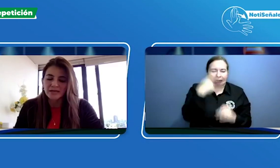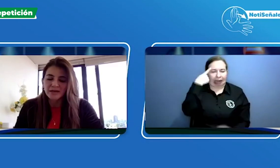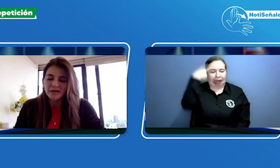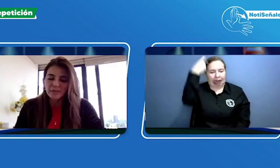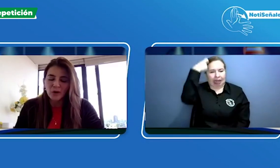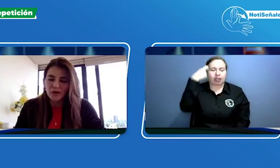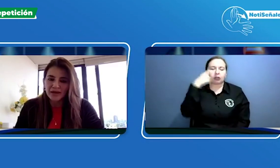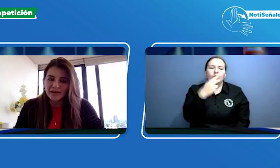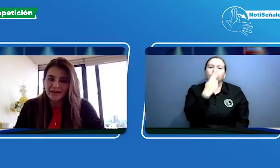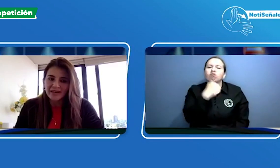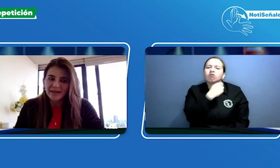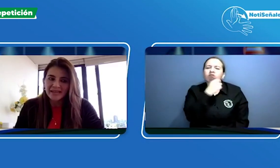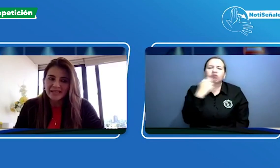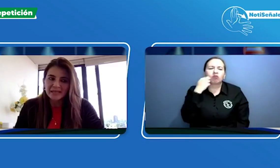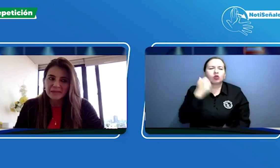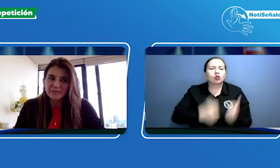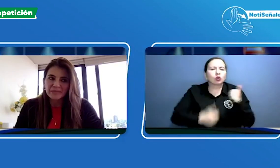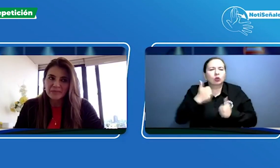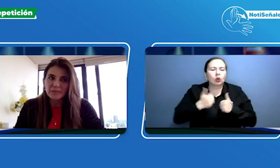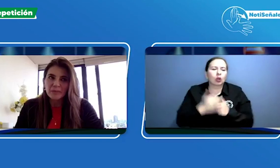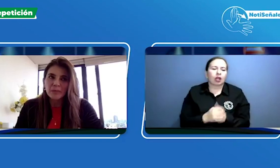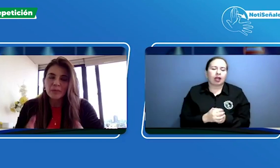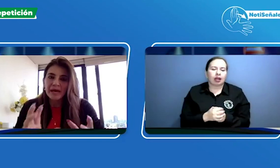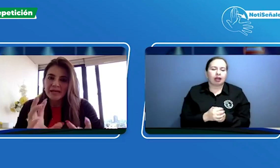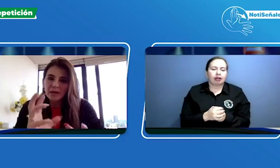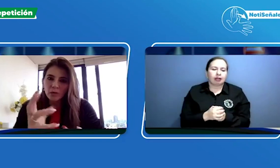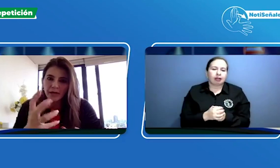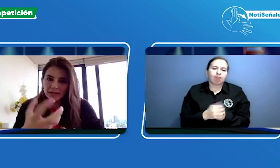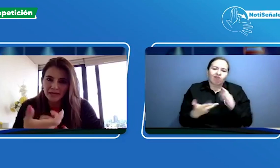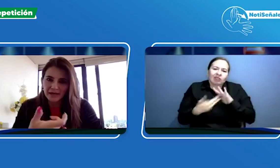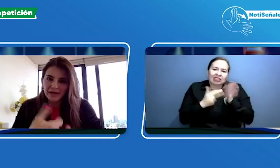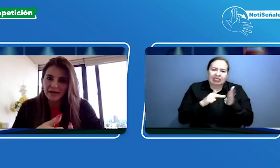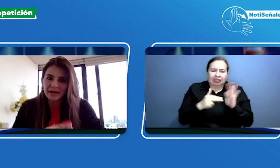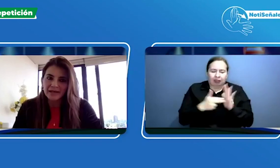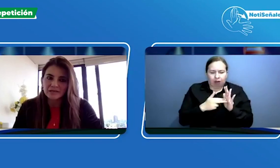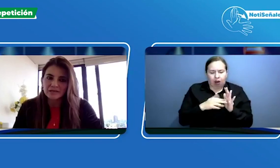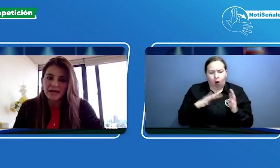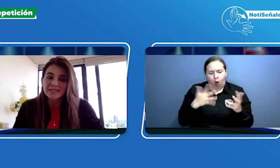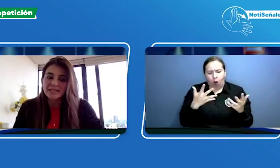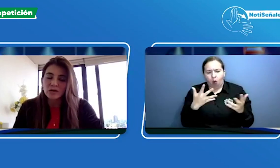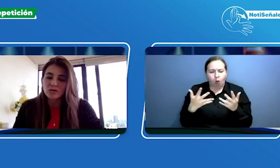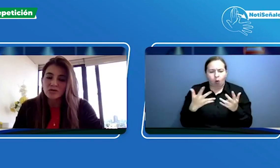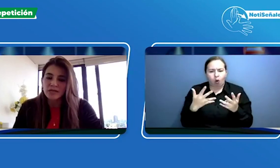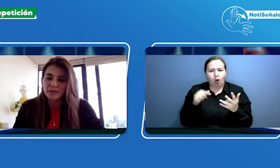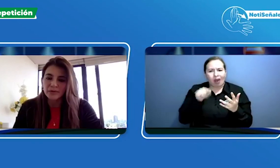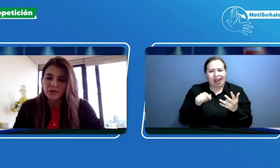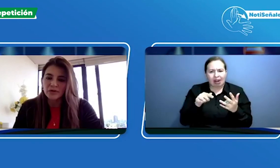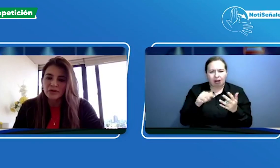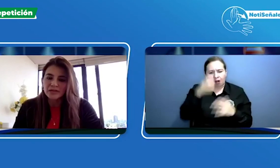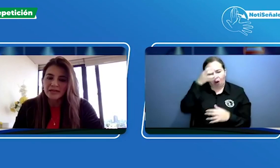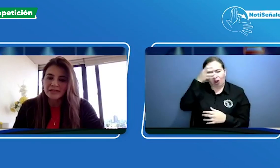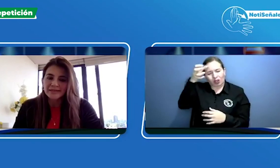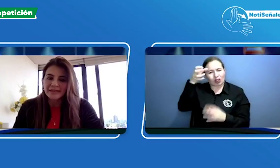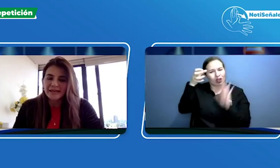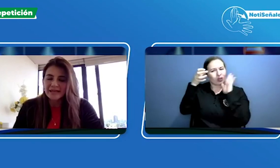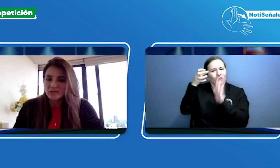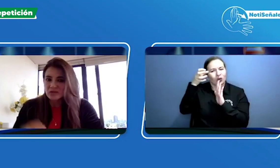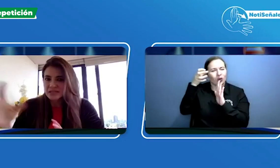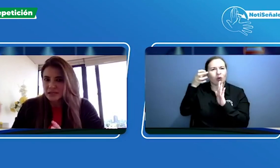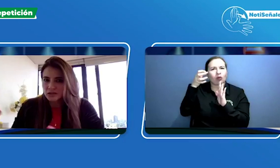poder darle la vuelta a este concepto de que son distintos